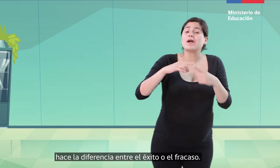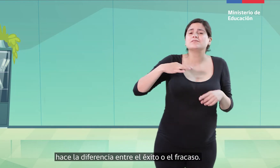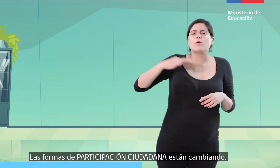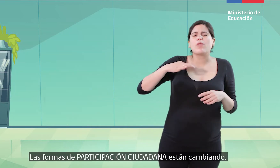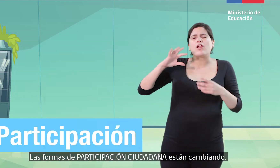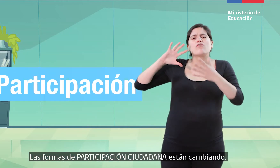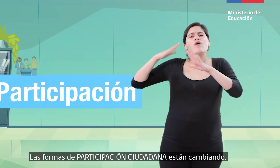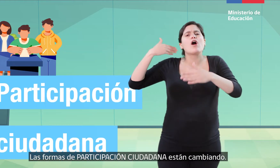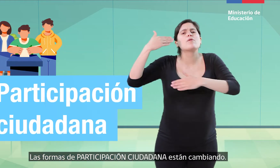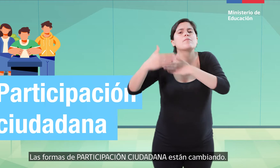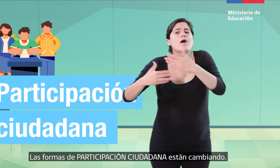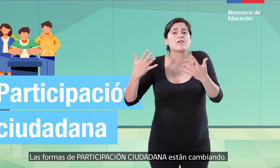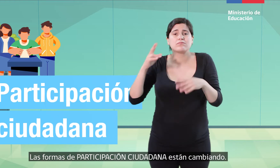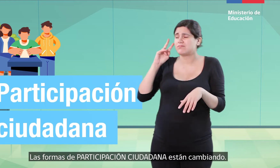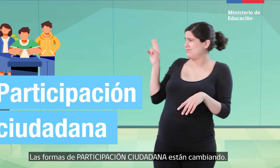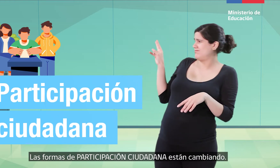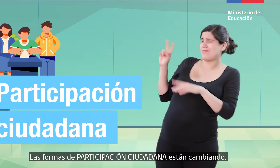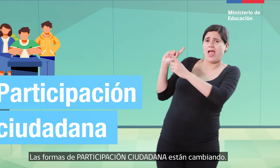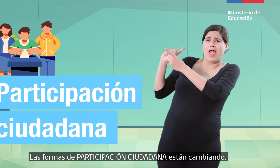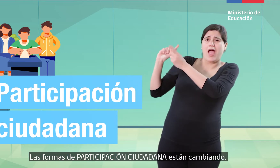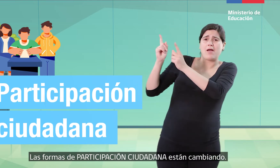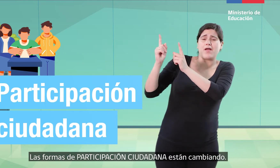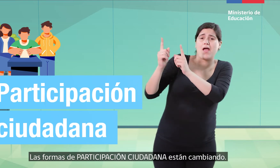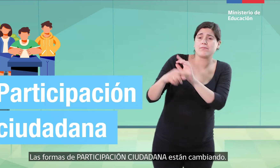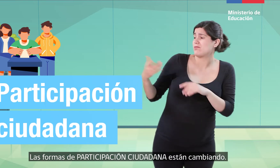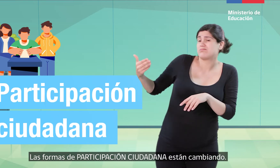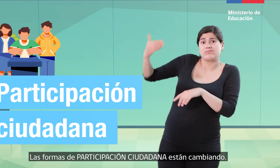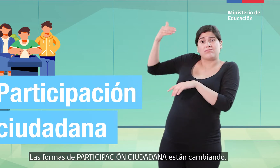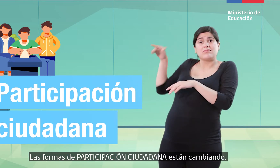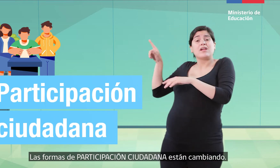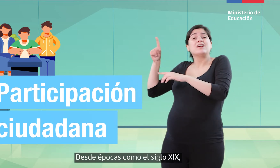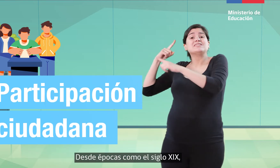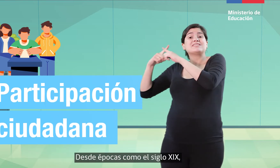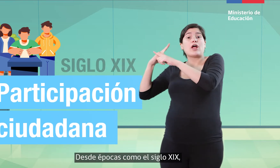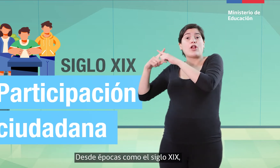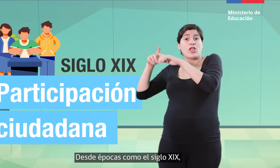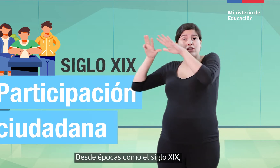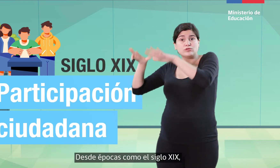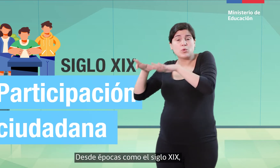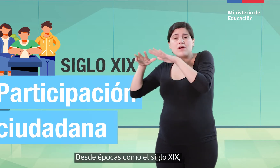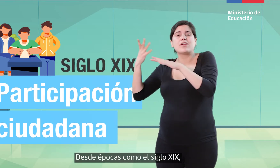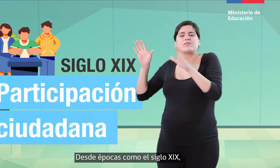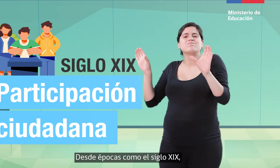Las formas de participación ciudadana están cambiando. Desde épocas como el siglo XIX,